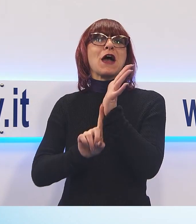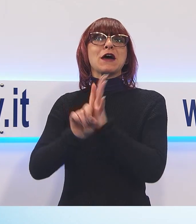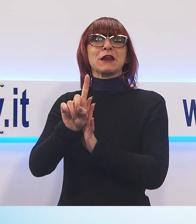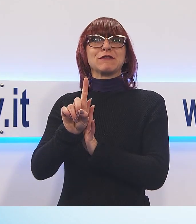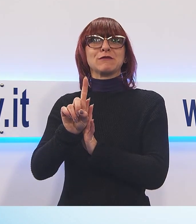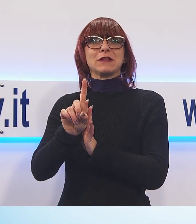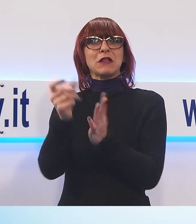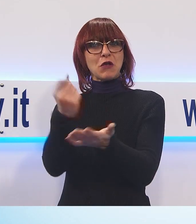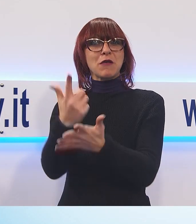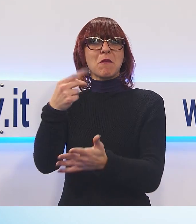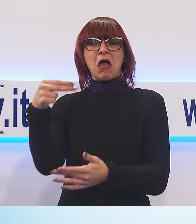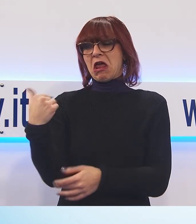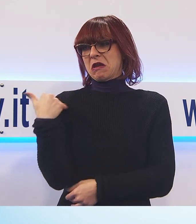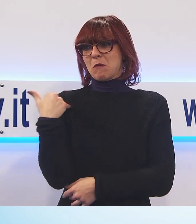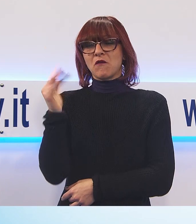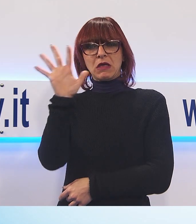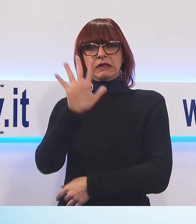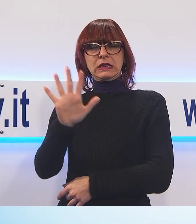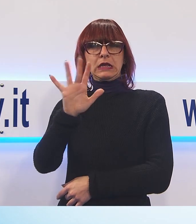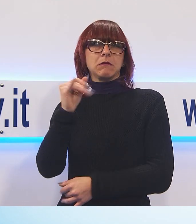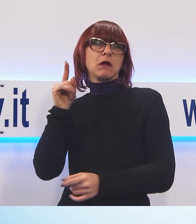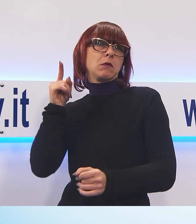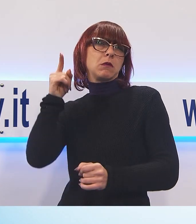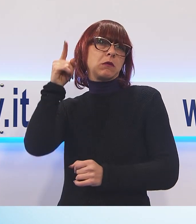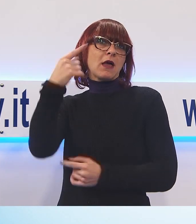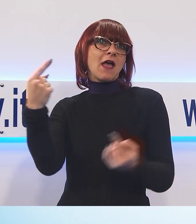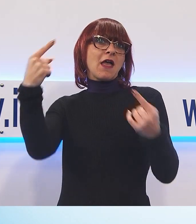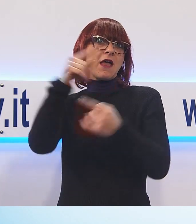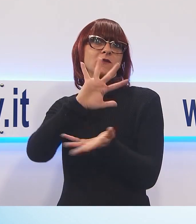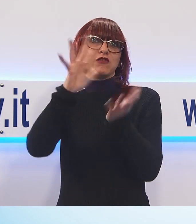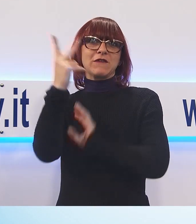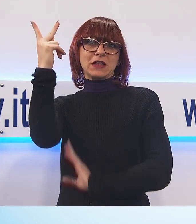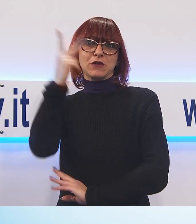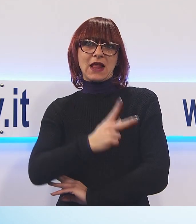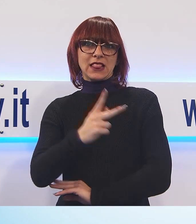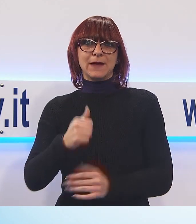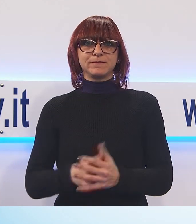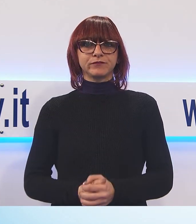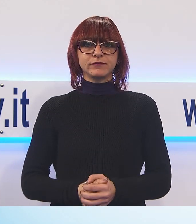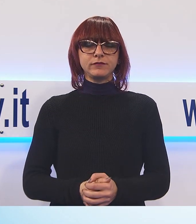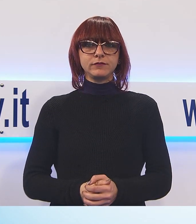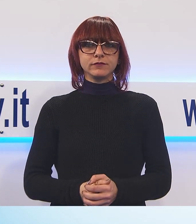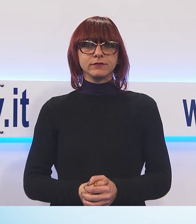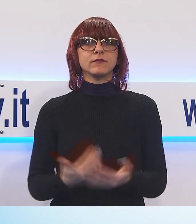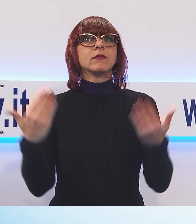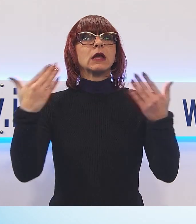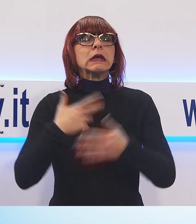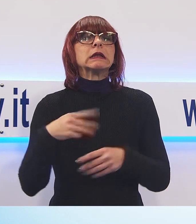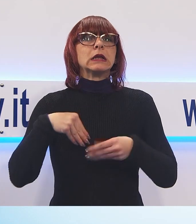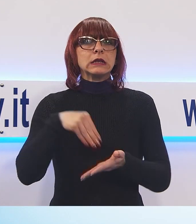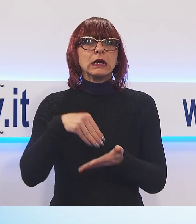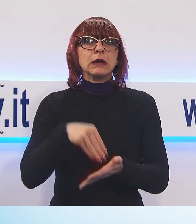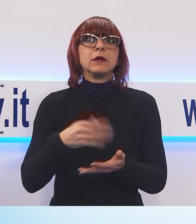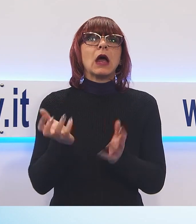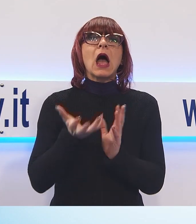qualche anno fa sembrava essere irraggiungibile. La serata alla quale ha partecipato l'assessore May, il direttore generale Moretti, il presidente